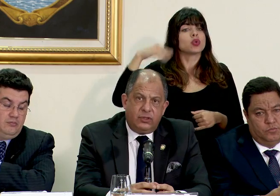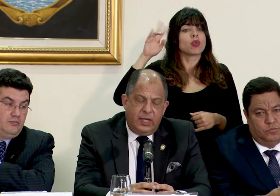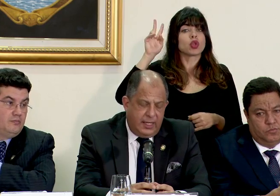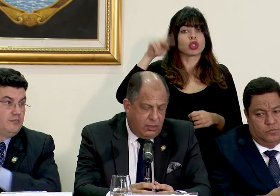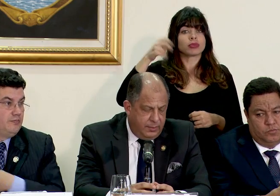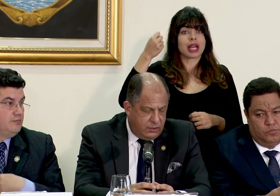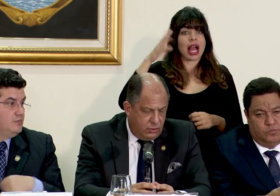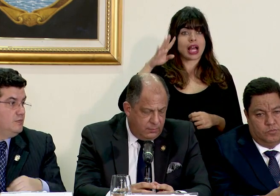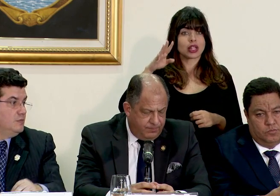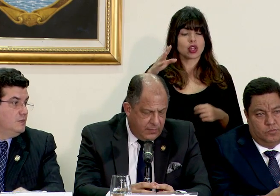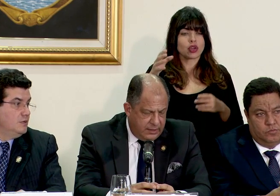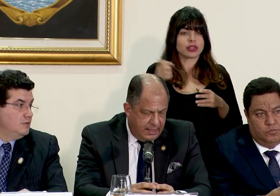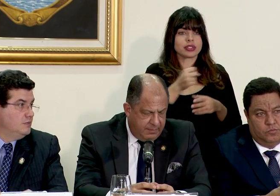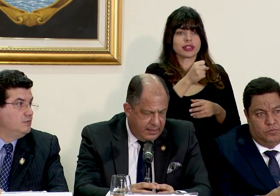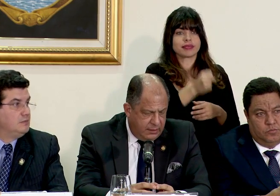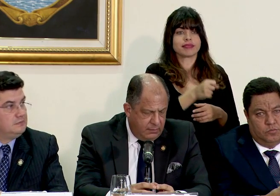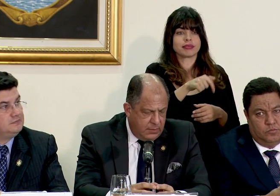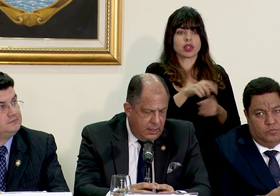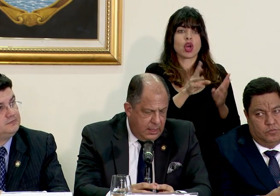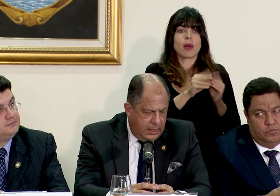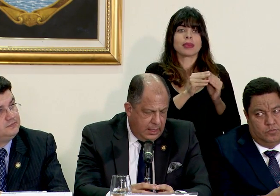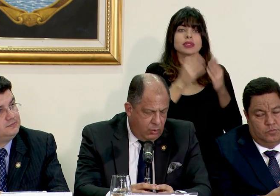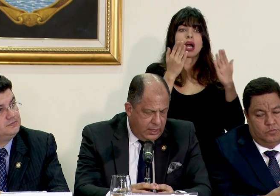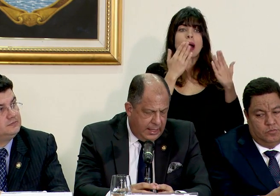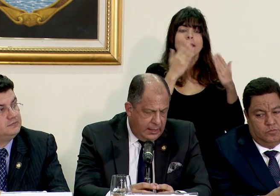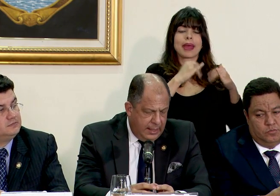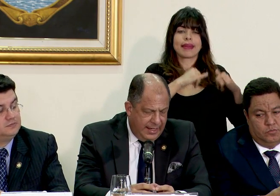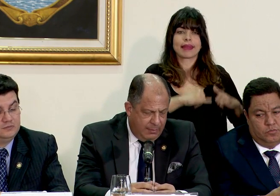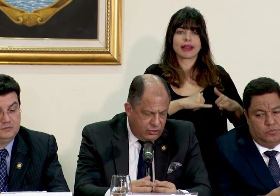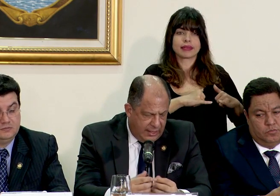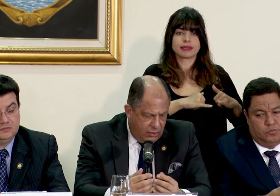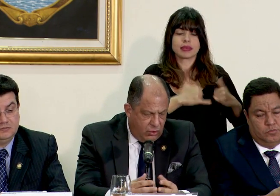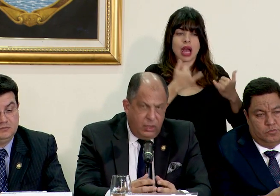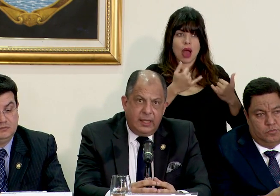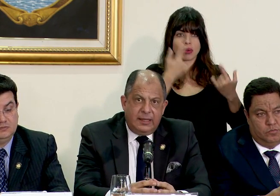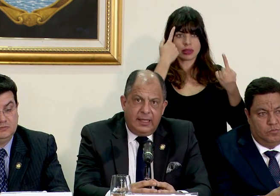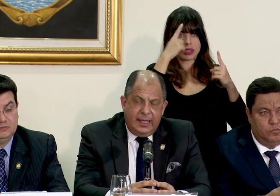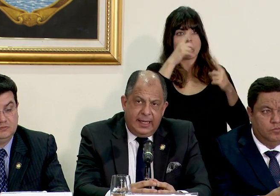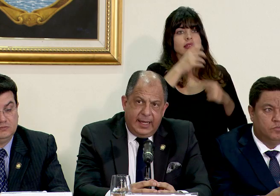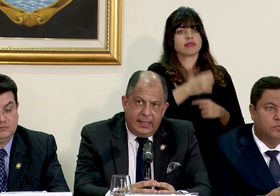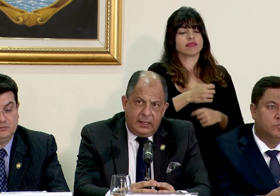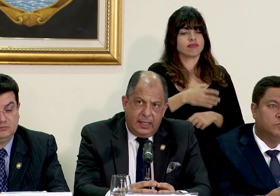2014 en la Comisión de Ambiente y ahora hemos dado